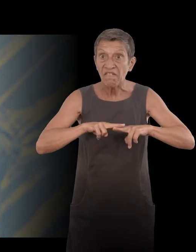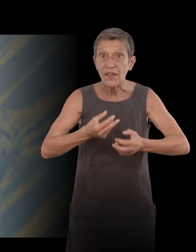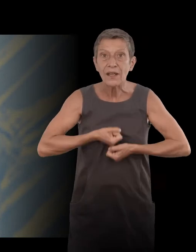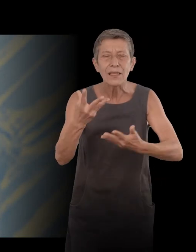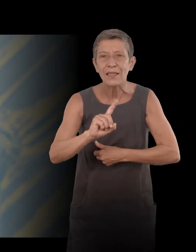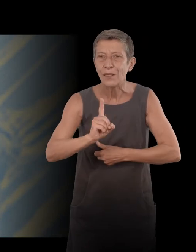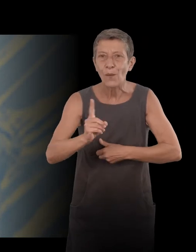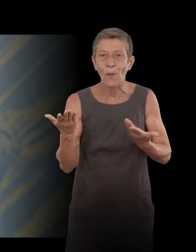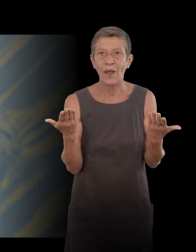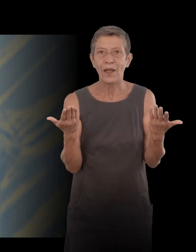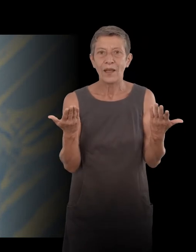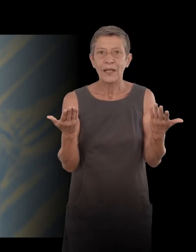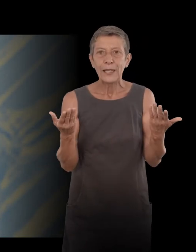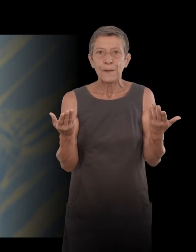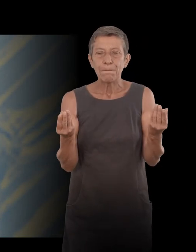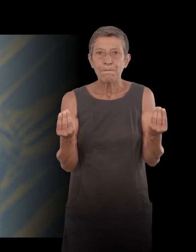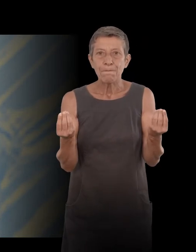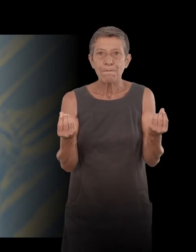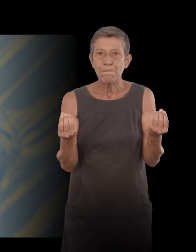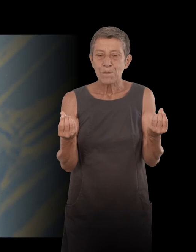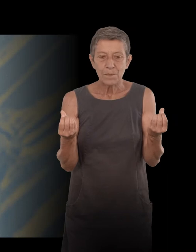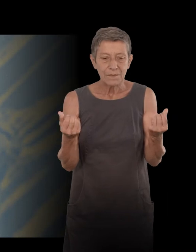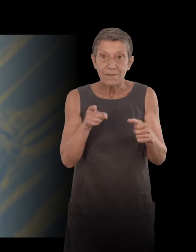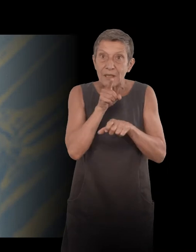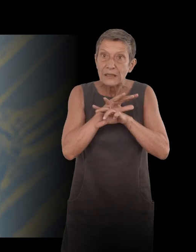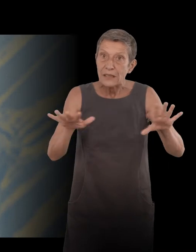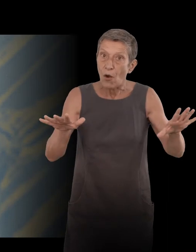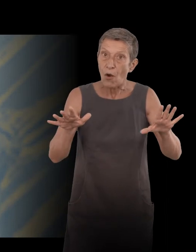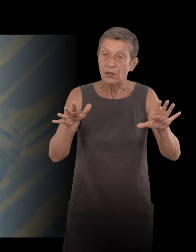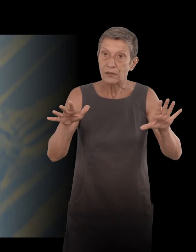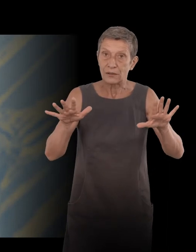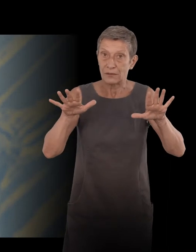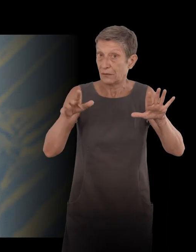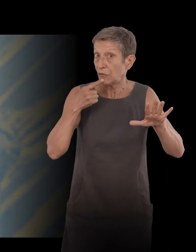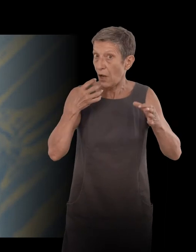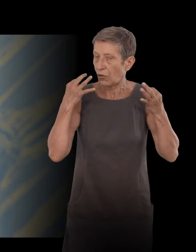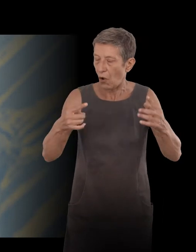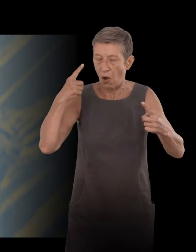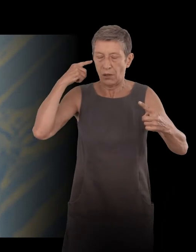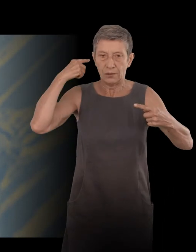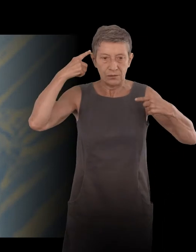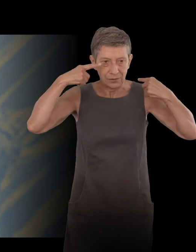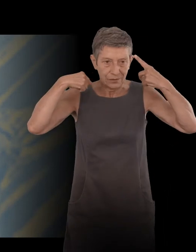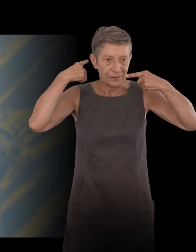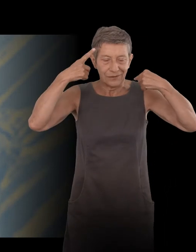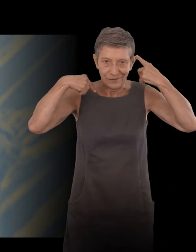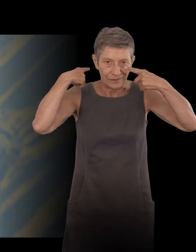ce sont des silences qui permettent de réfléchir, et il a toujours pensé que lorsque quelqu'un se